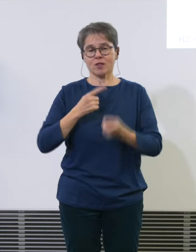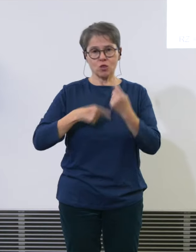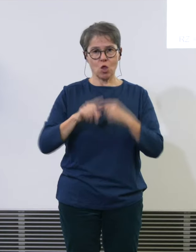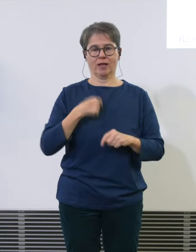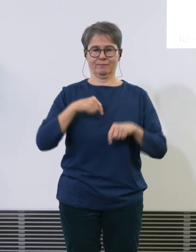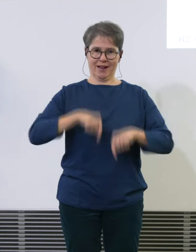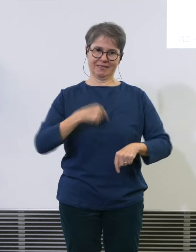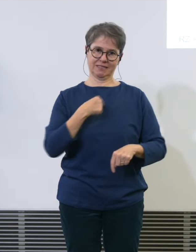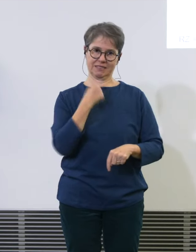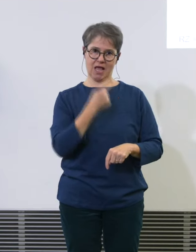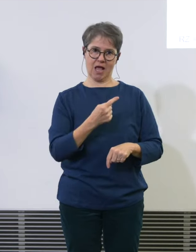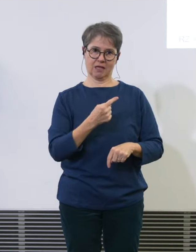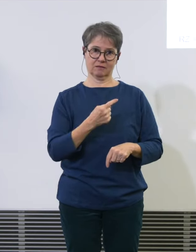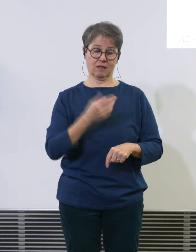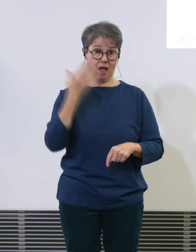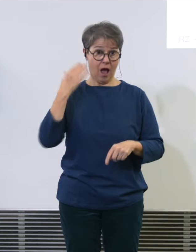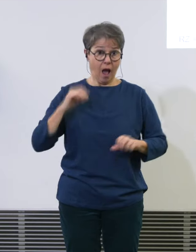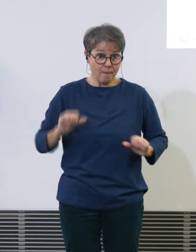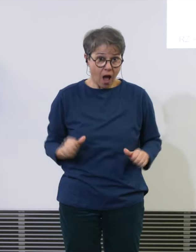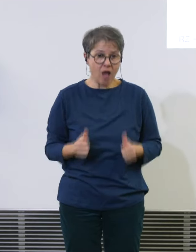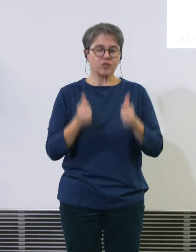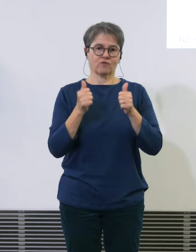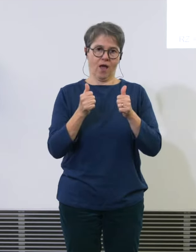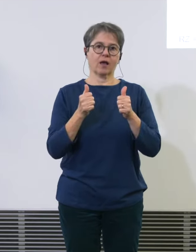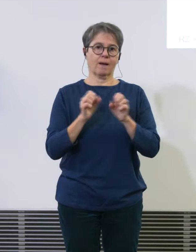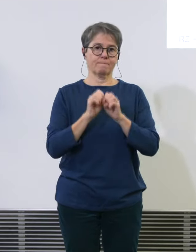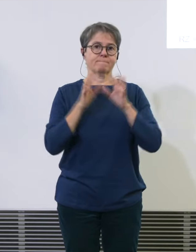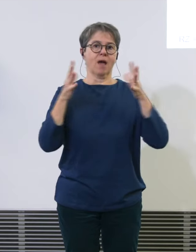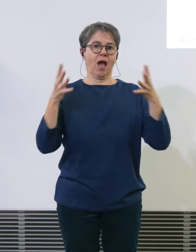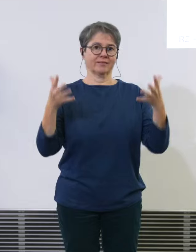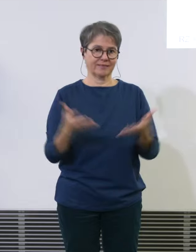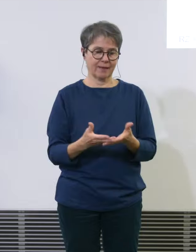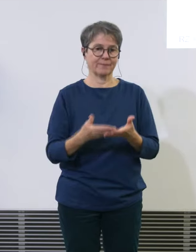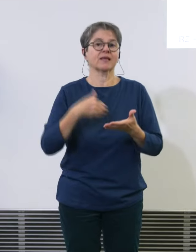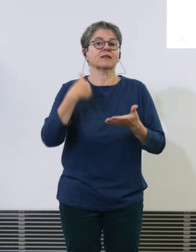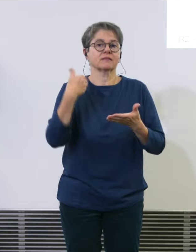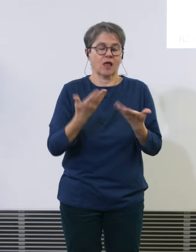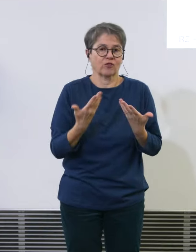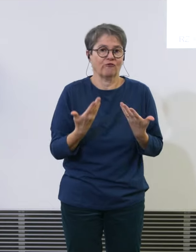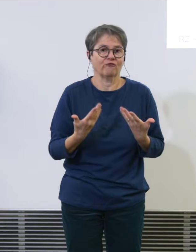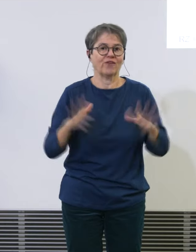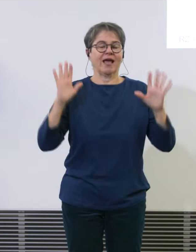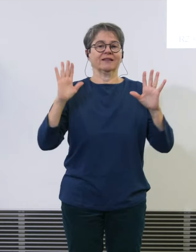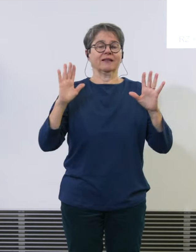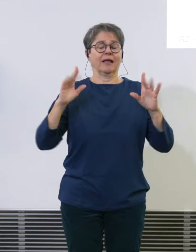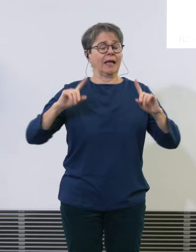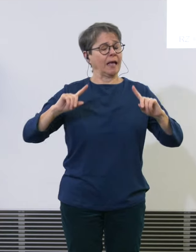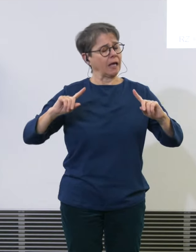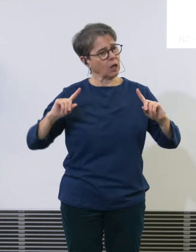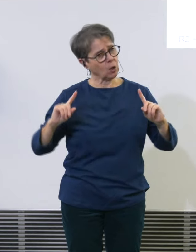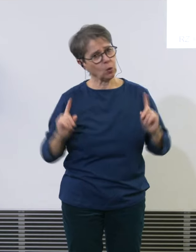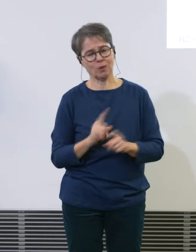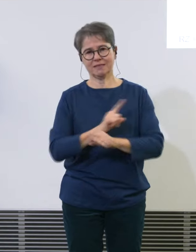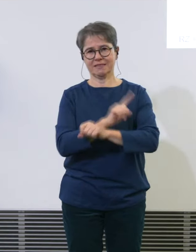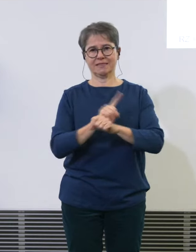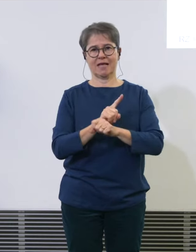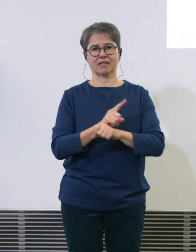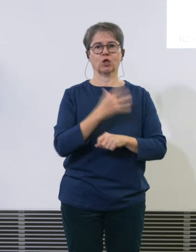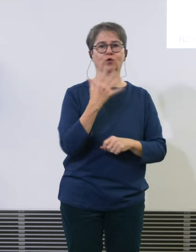Anfang die Pandemie gehabt, die Pandemie ist aufgehoben worden. Und wir haben in der kürzesten Zeit von 15'000 zu